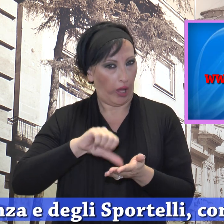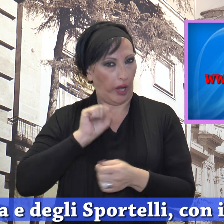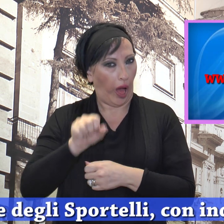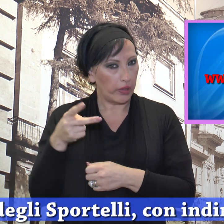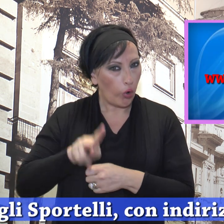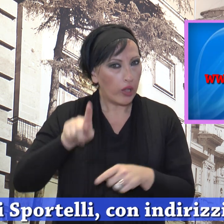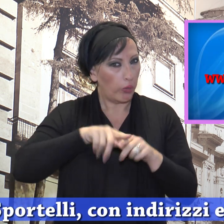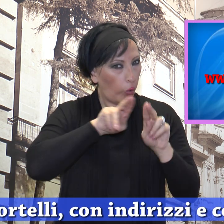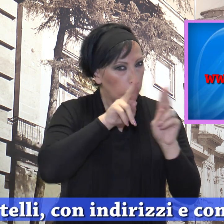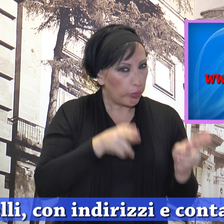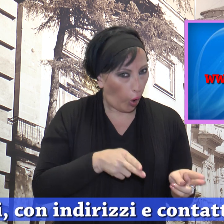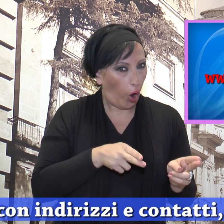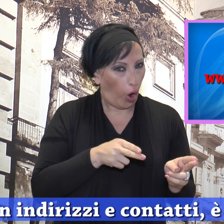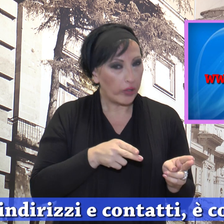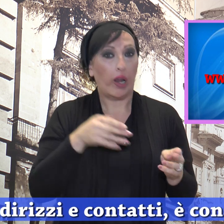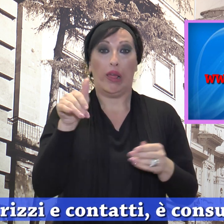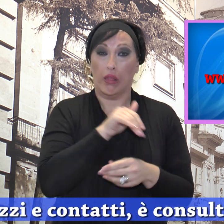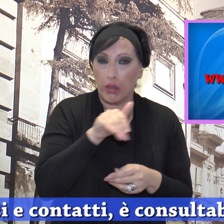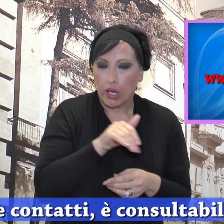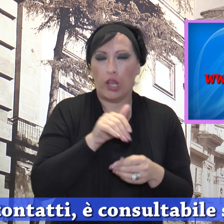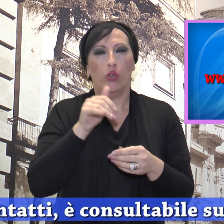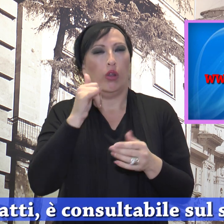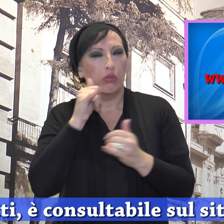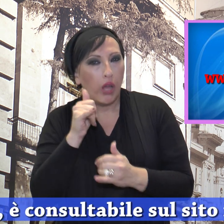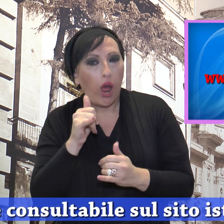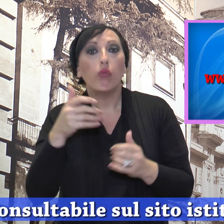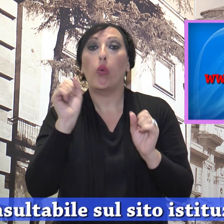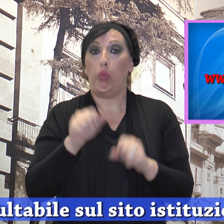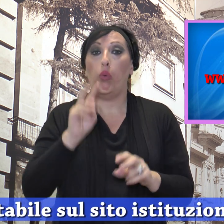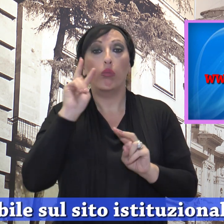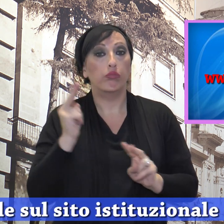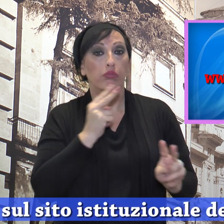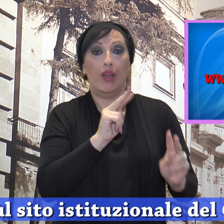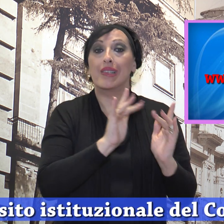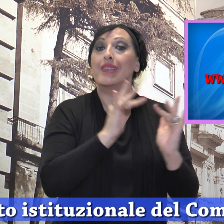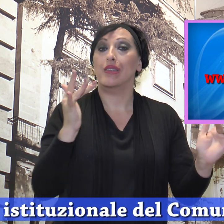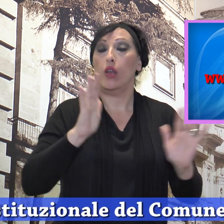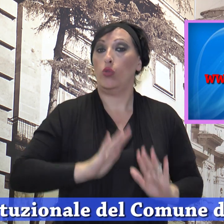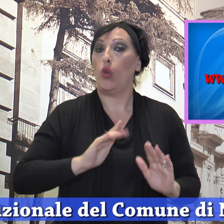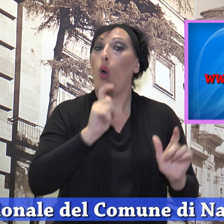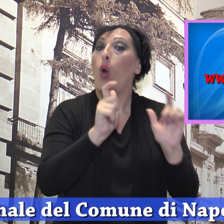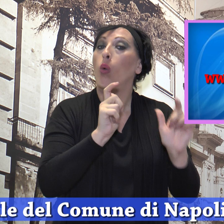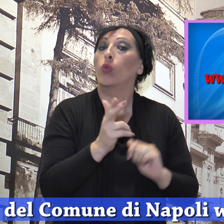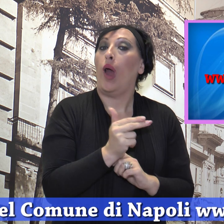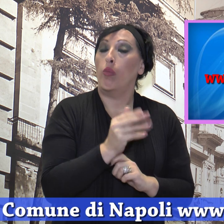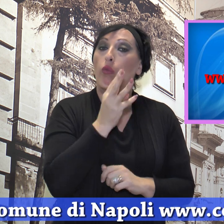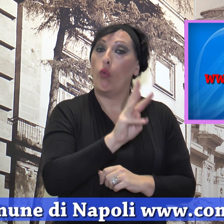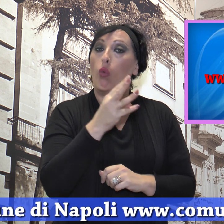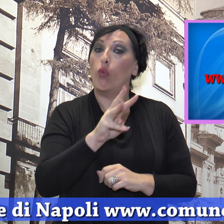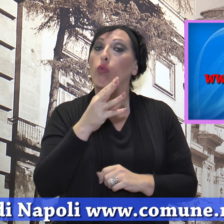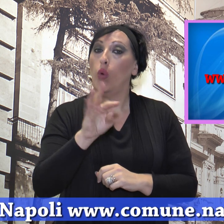degli sportelli con indirizzi e contatti è consultabile sul sito del Comune di Napoli www